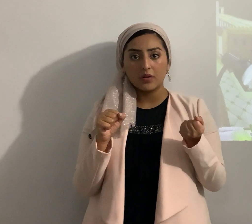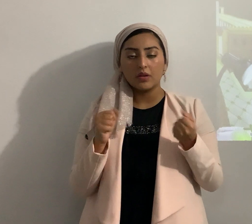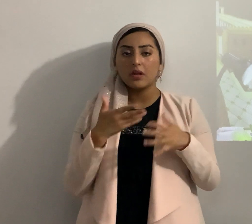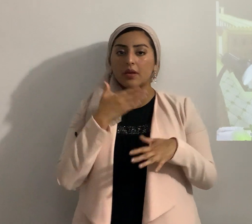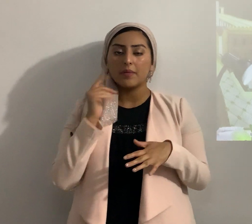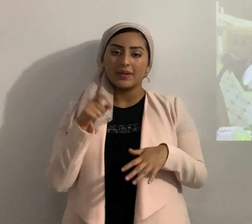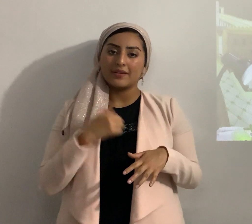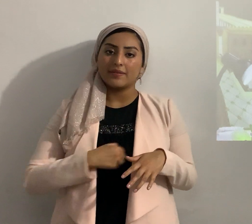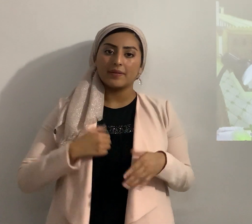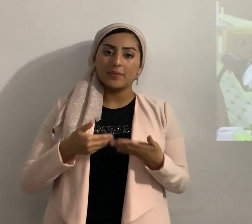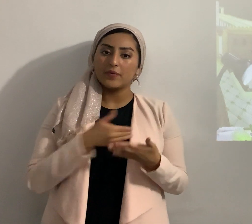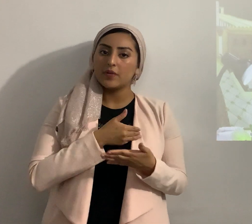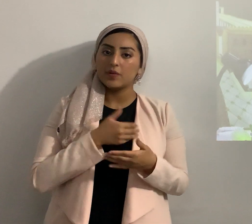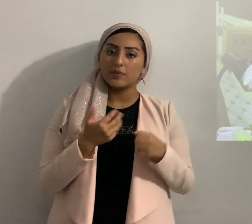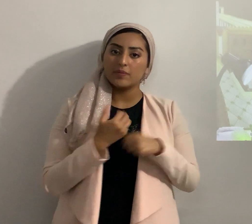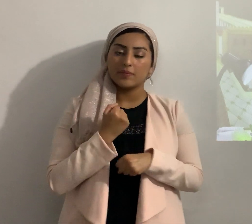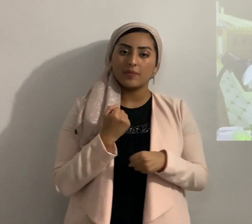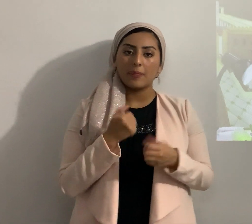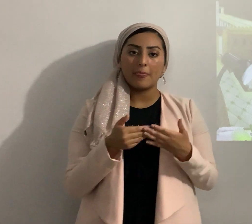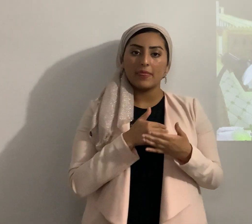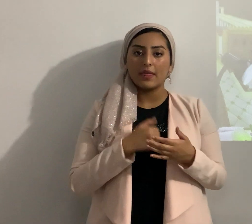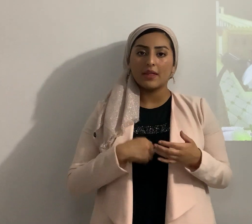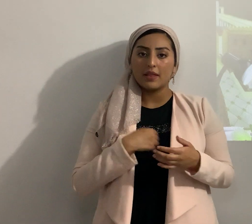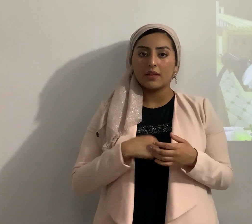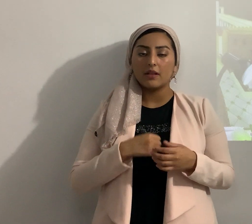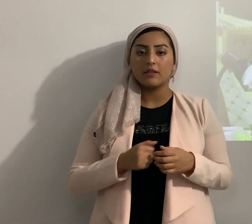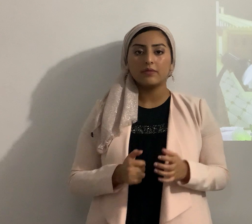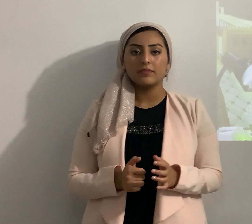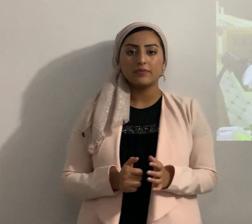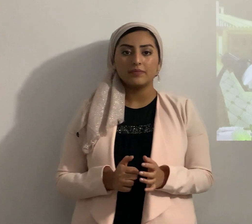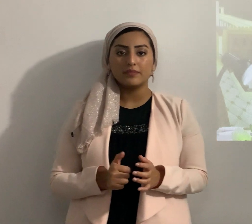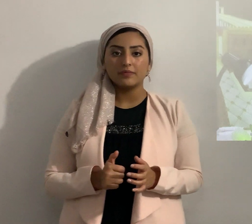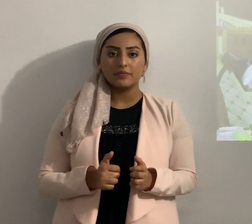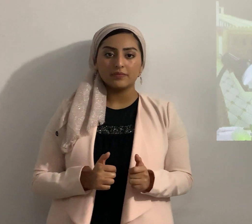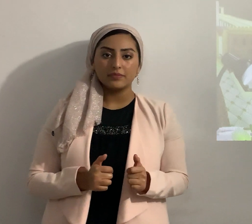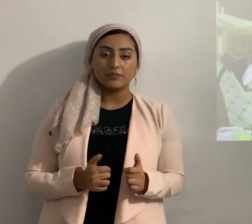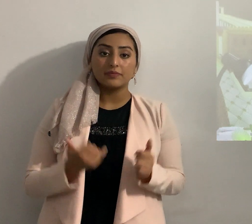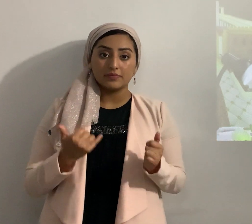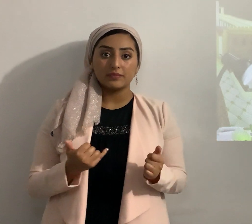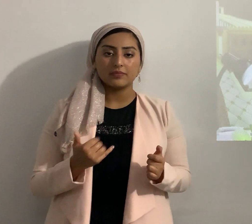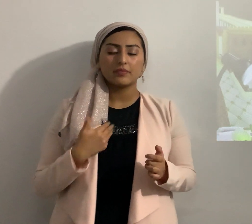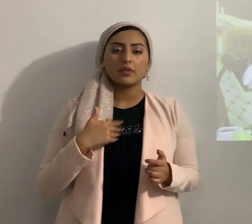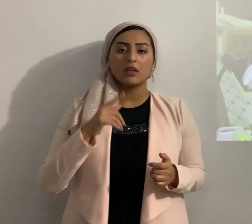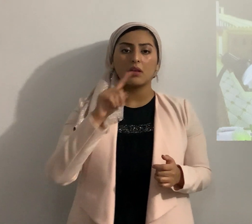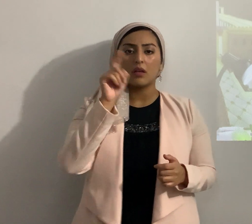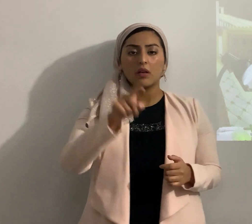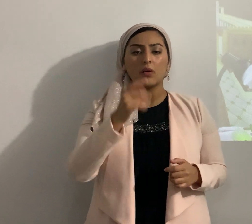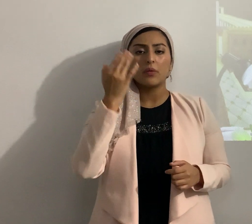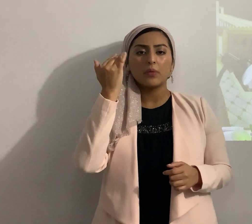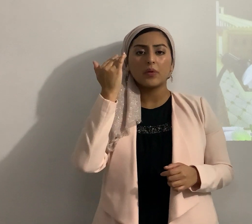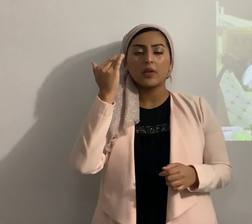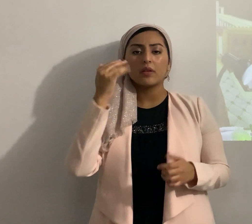arrepiéntanse mejor arrepiéntanse ahora una pregunta ¿por qué la destrucción?